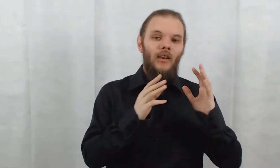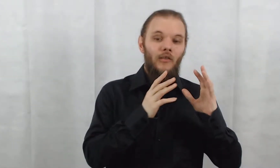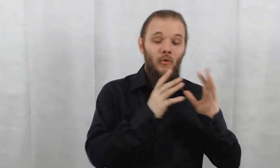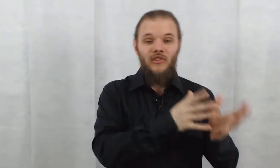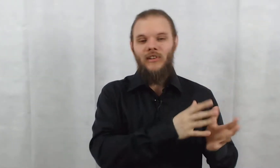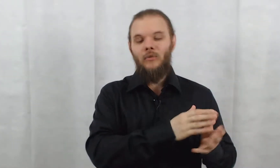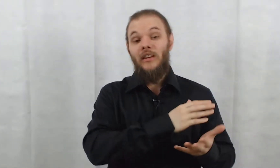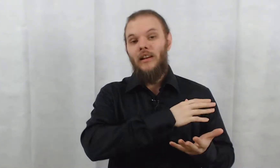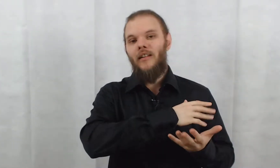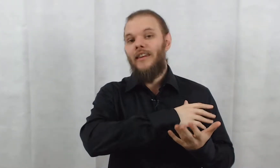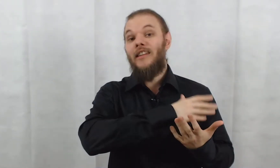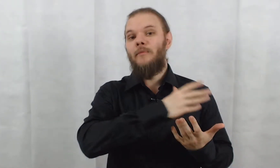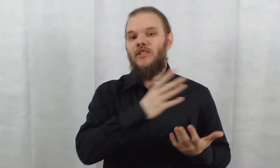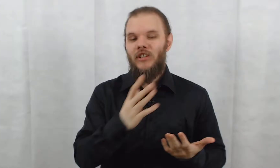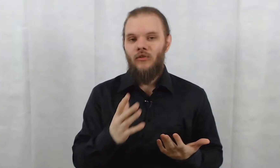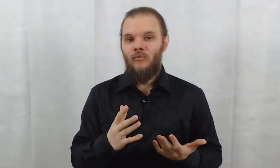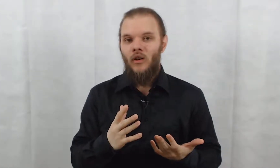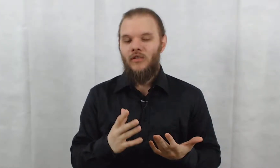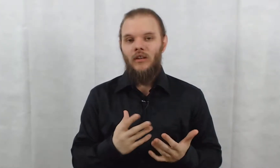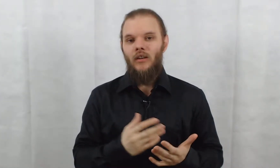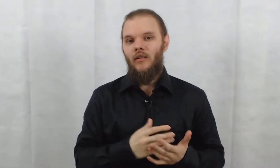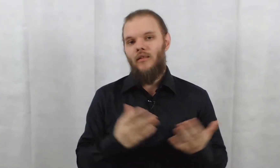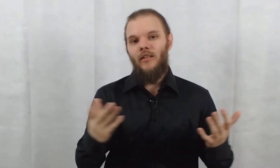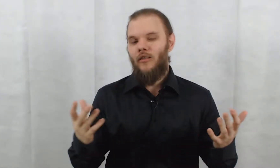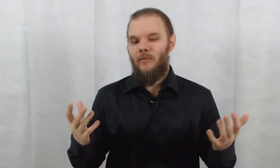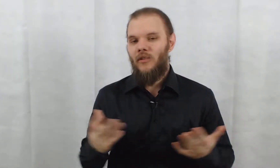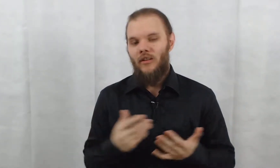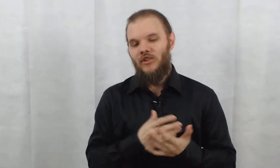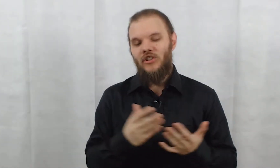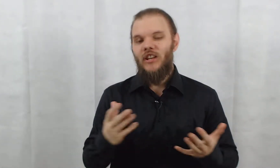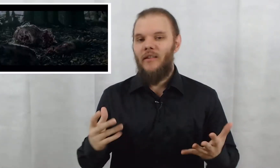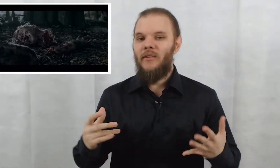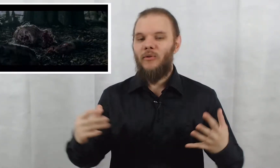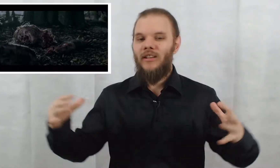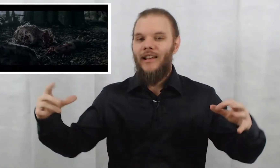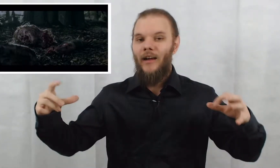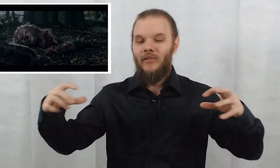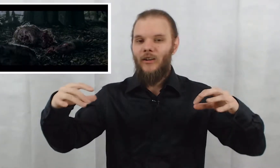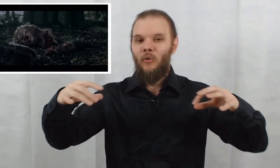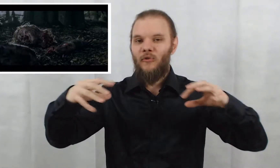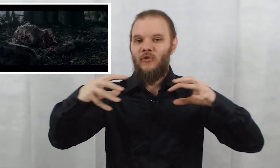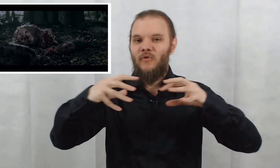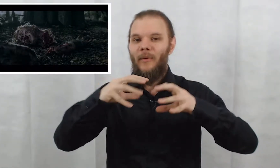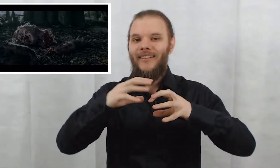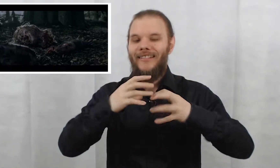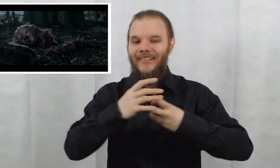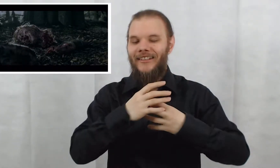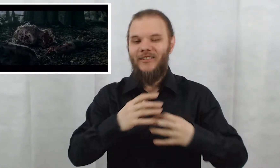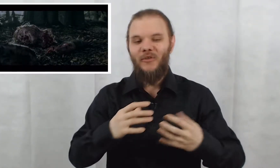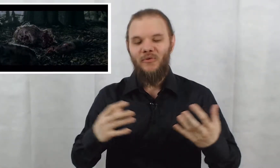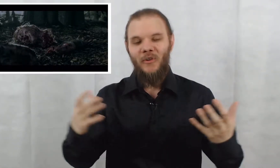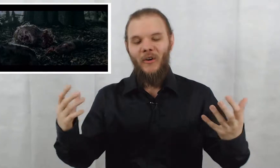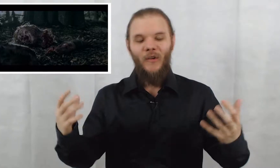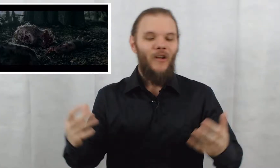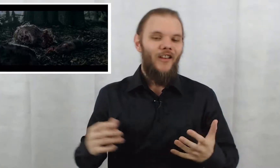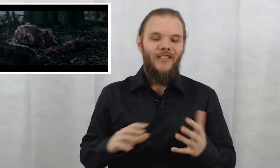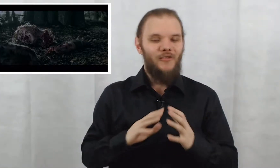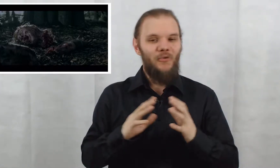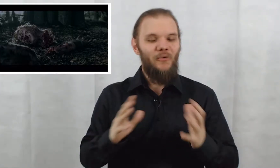Donc, disais, oui, il y l'imagerie du rot qui est géniale. Avec le cadavre qui est reconstitué par les insectes et tout. Je trouve ça